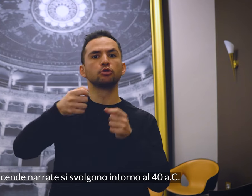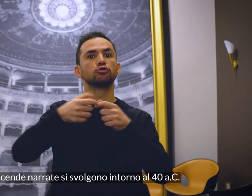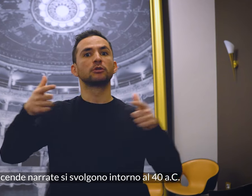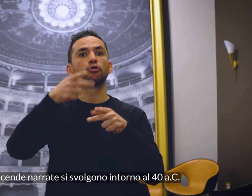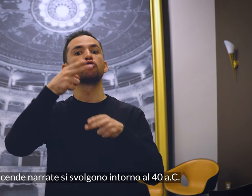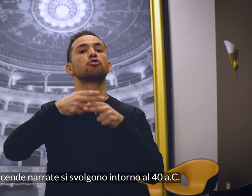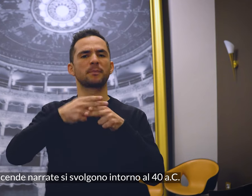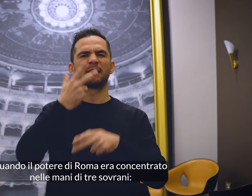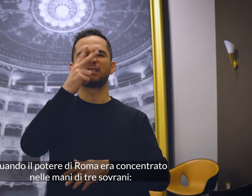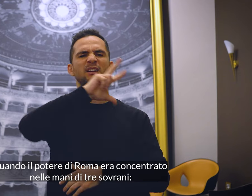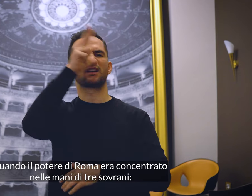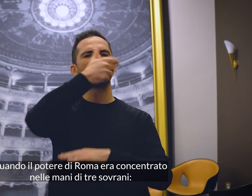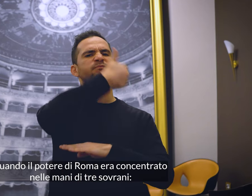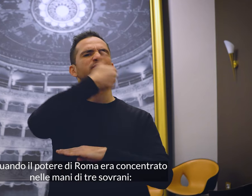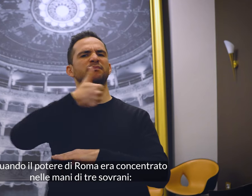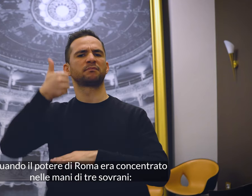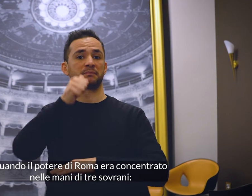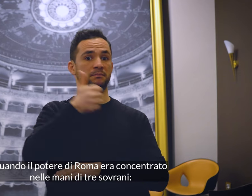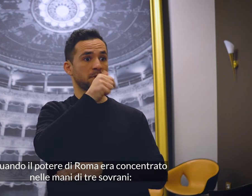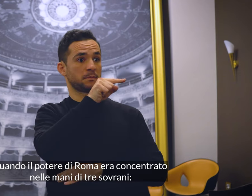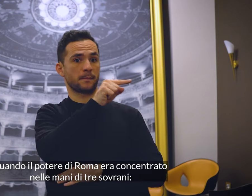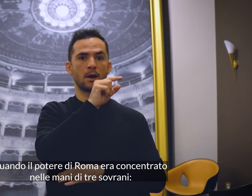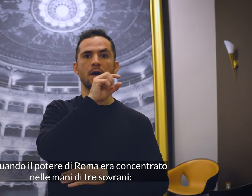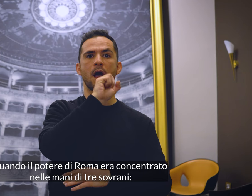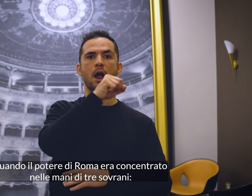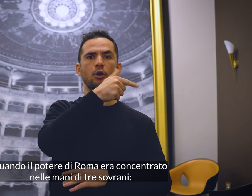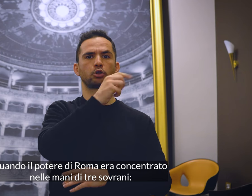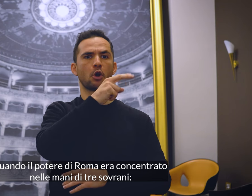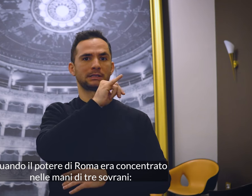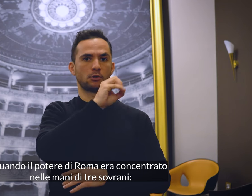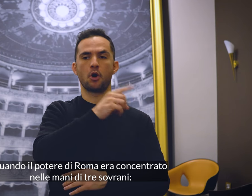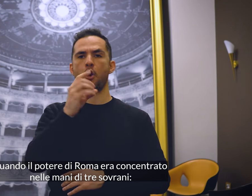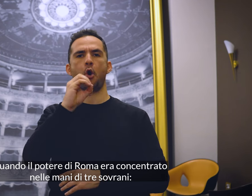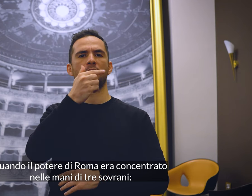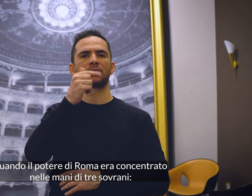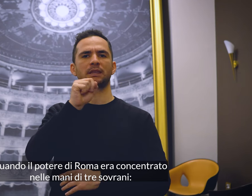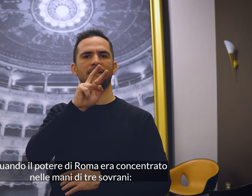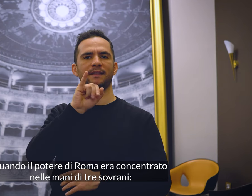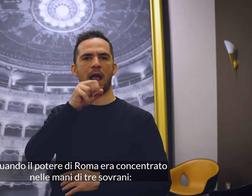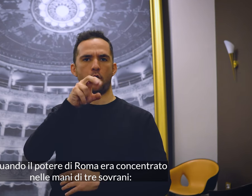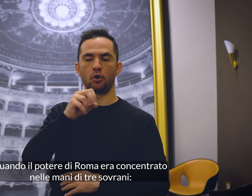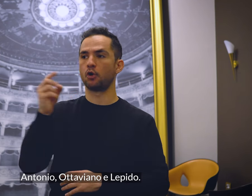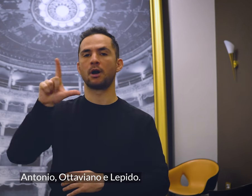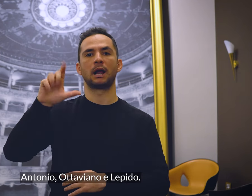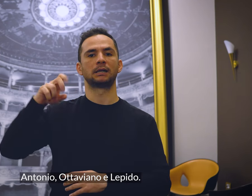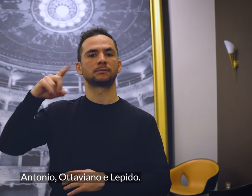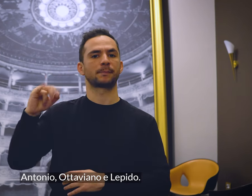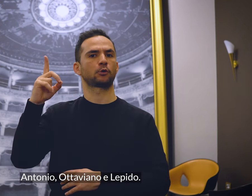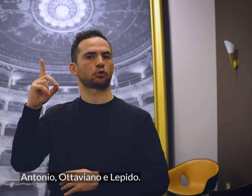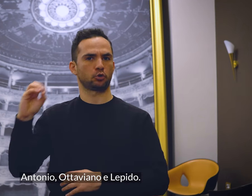.C., quando il potere di Roma era concentrato nelle mani di tre sovrani, Antonio, Ottaviano